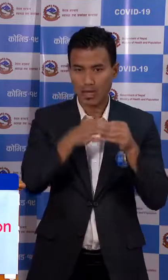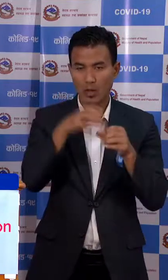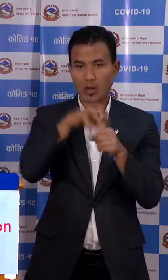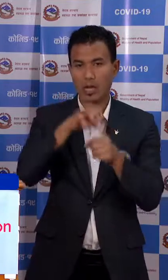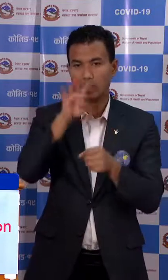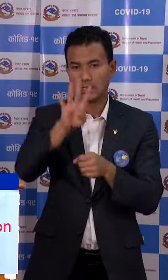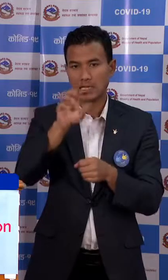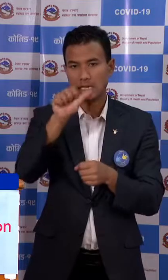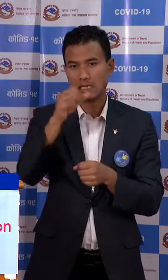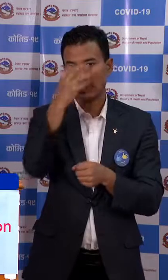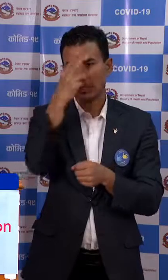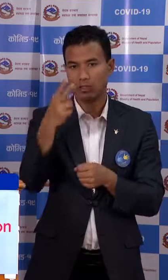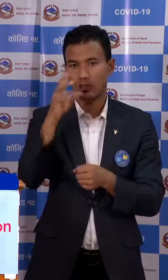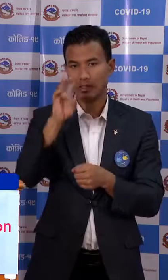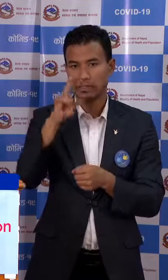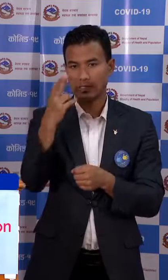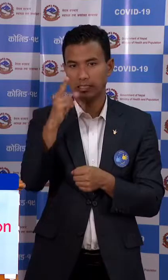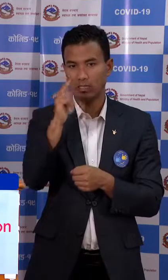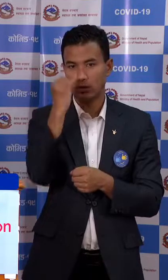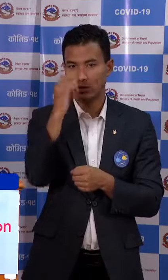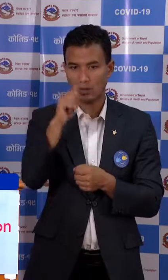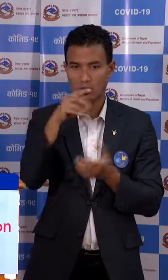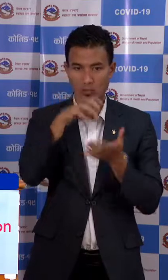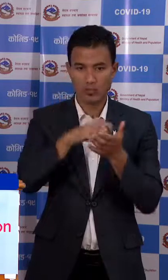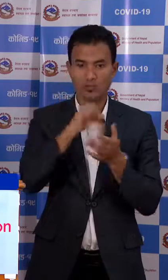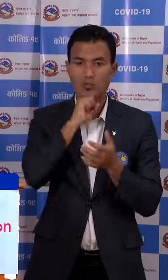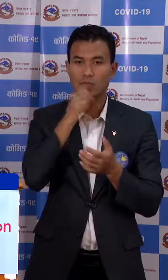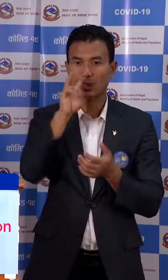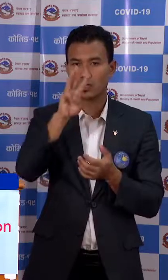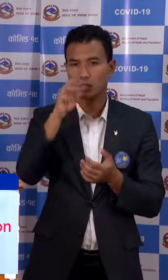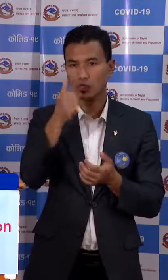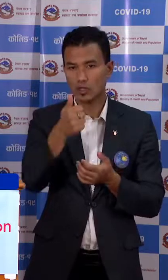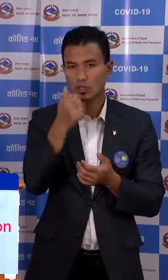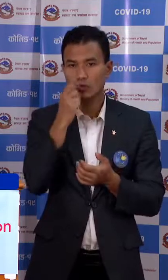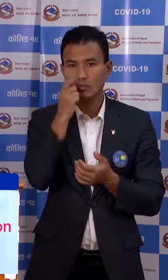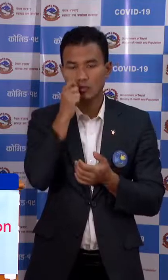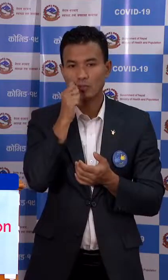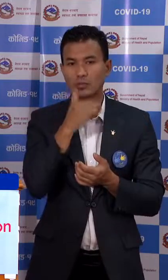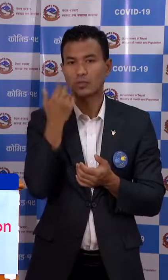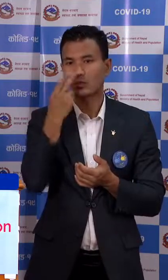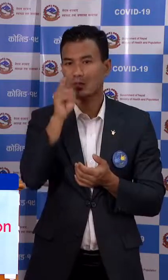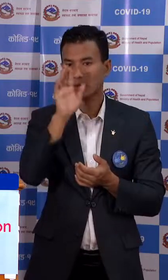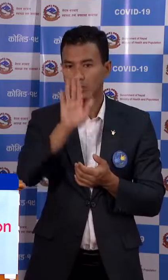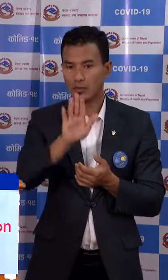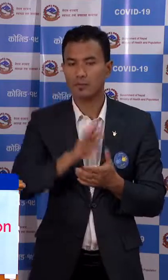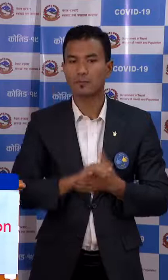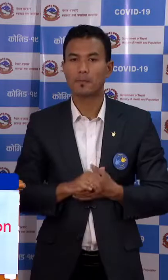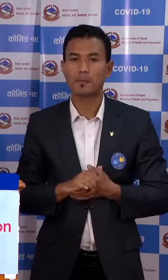थोक्का बर्ष चत्पिस का पुरुषको ग्रितुबायको छा,